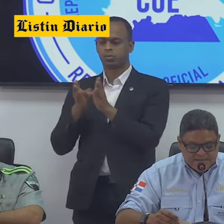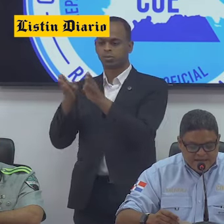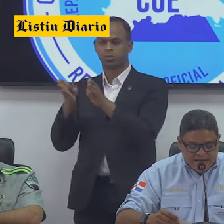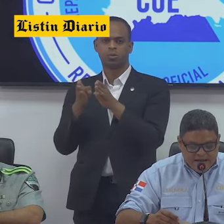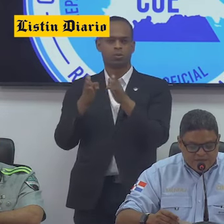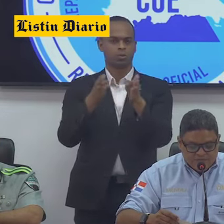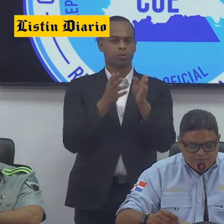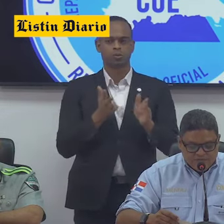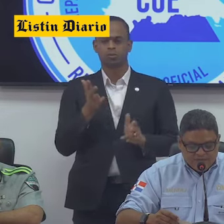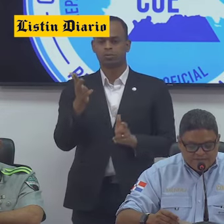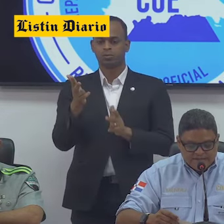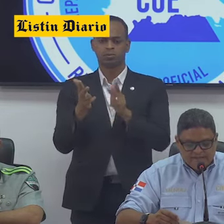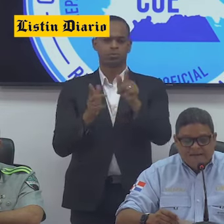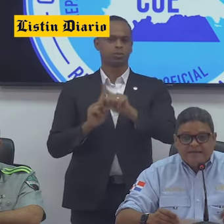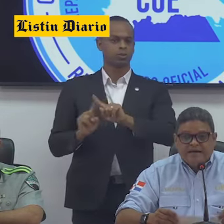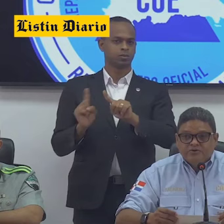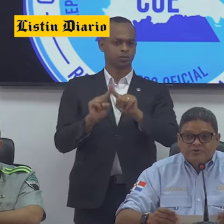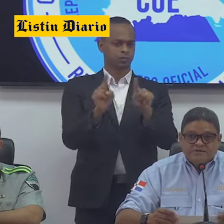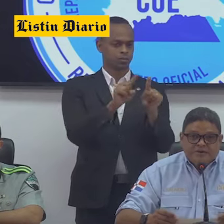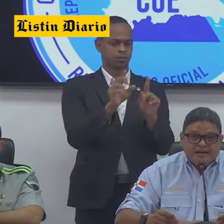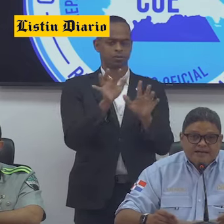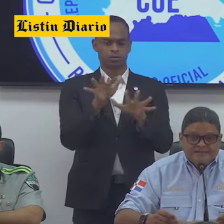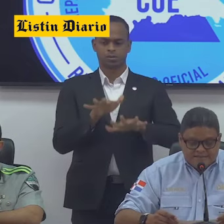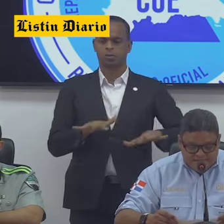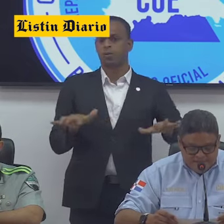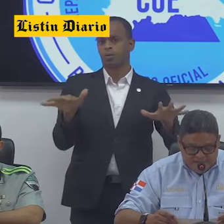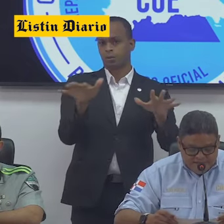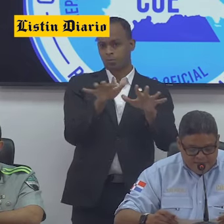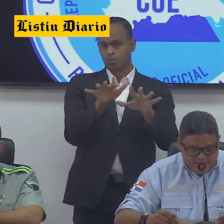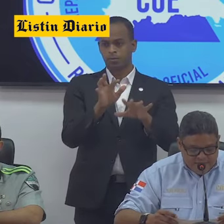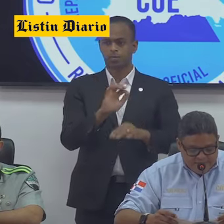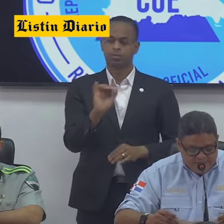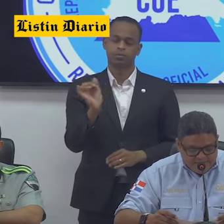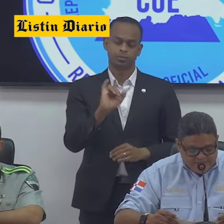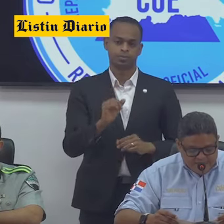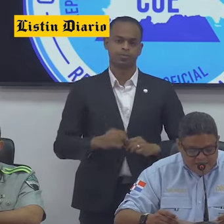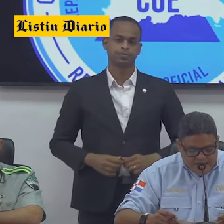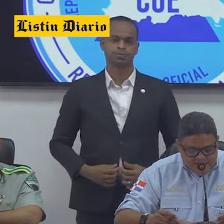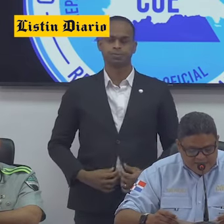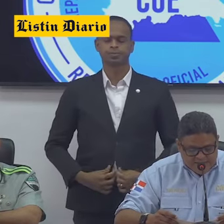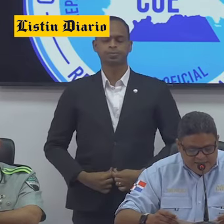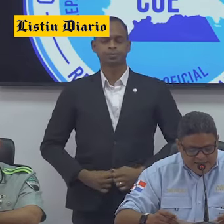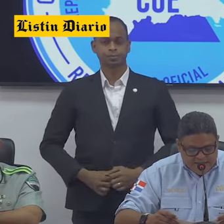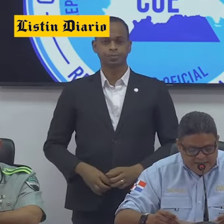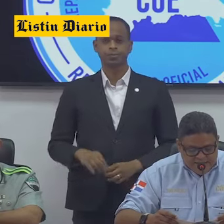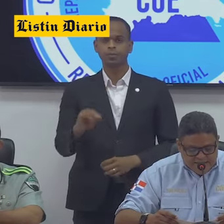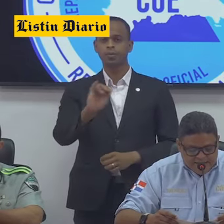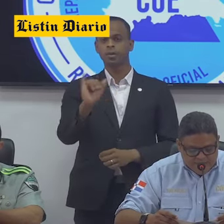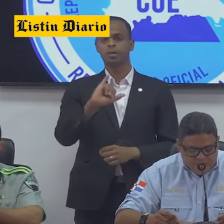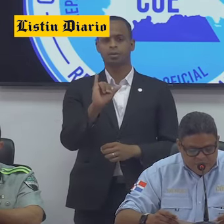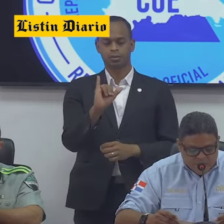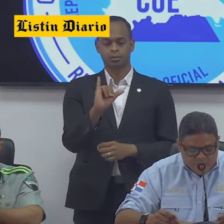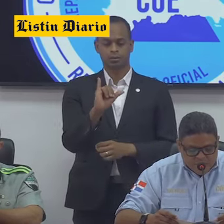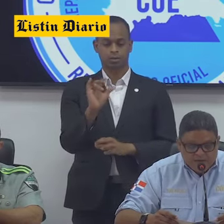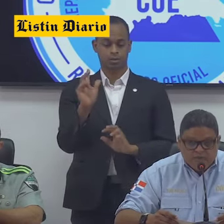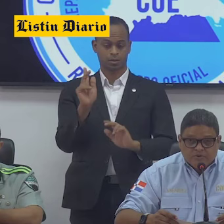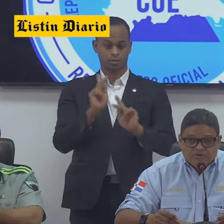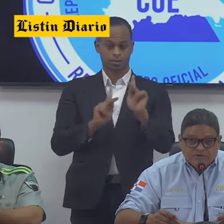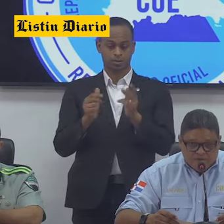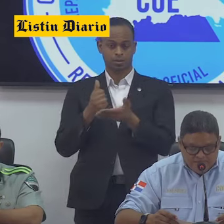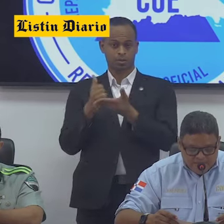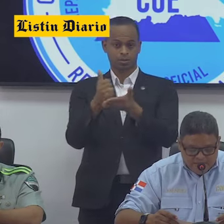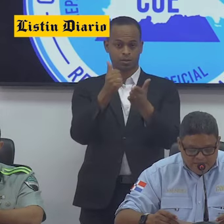vías a los diferentes balnearios y playas en el país. Asistencia viales realizada al público, 3